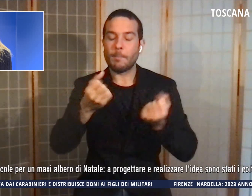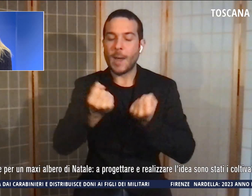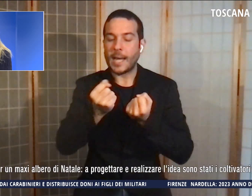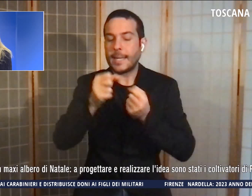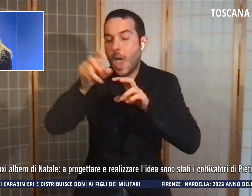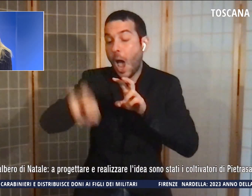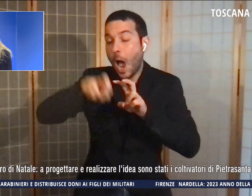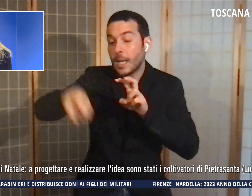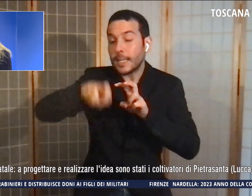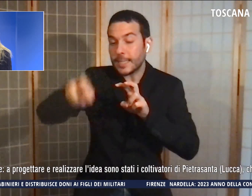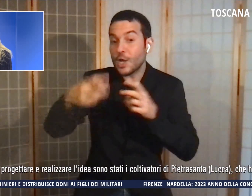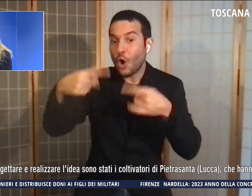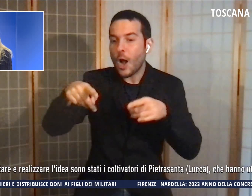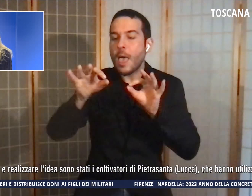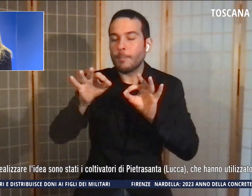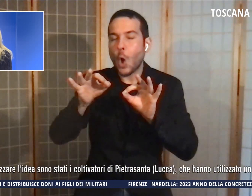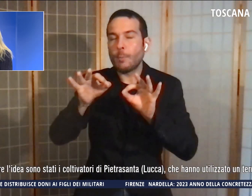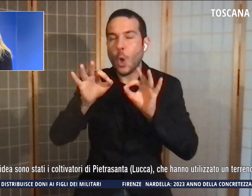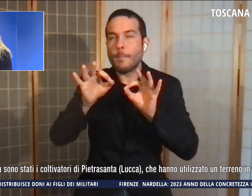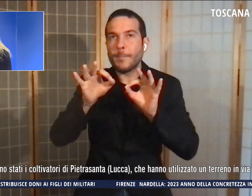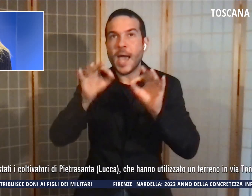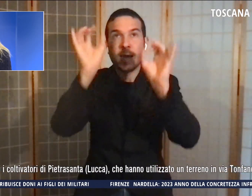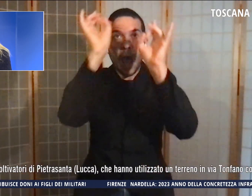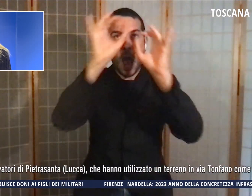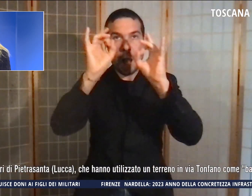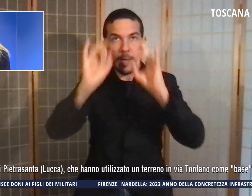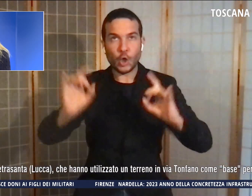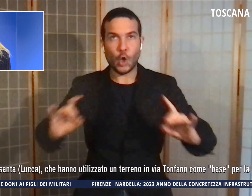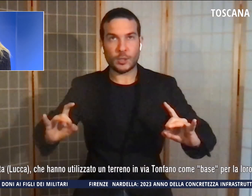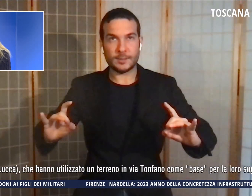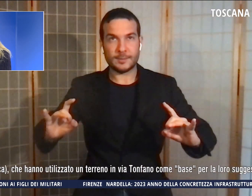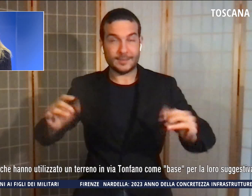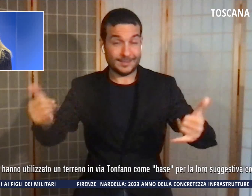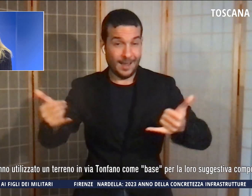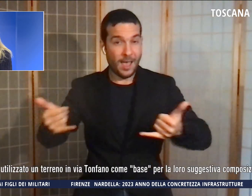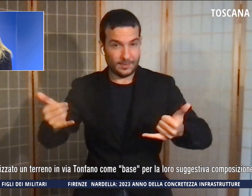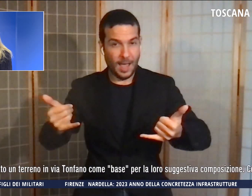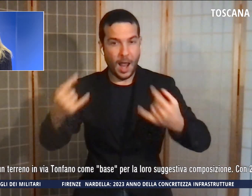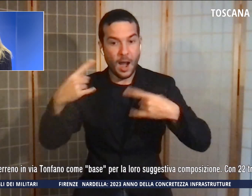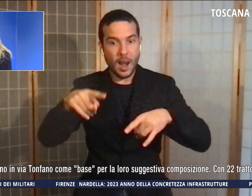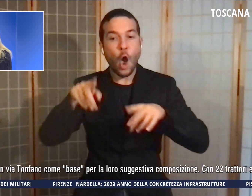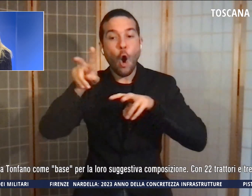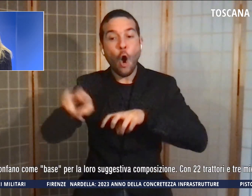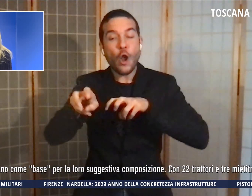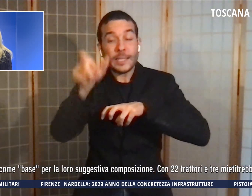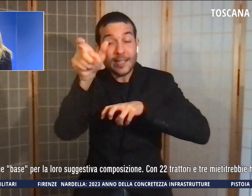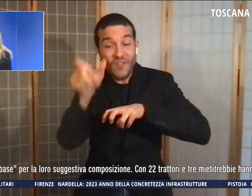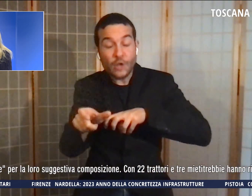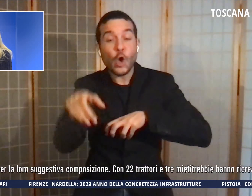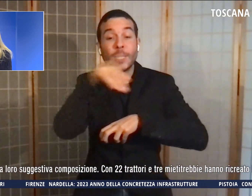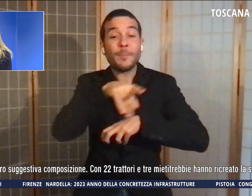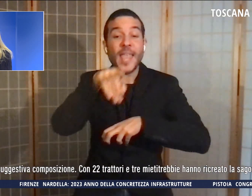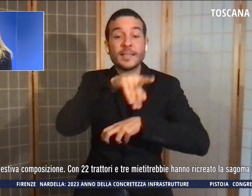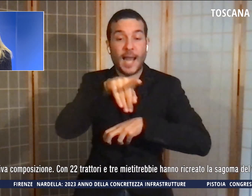progettare e realizzare l'idea i coltivatori di Pietrasanta in provincia di Lucca, che hanno usato un